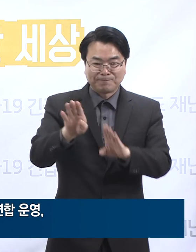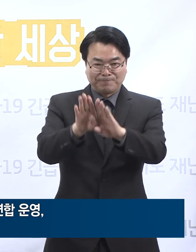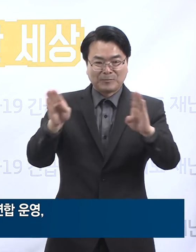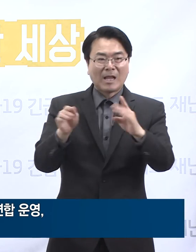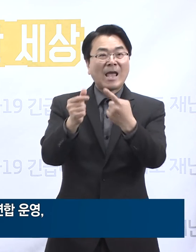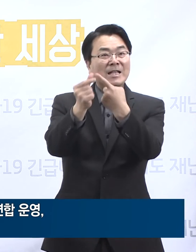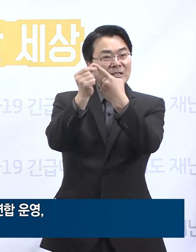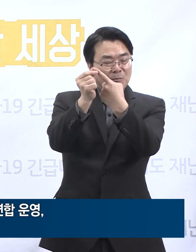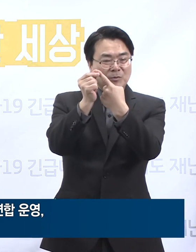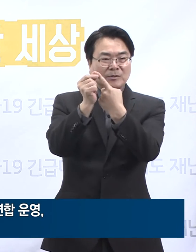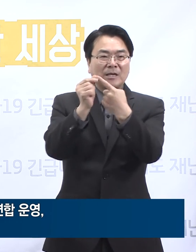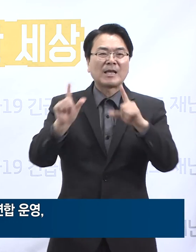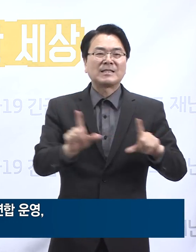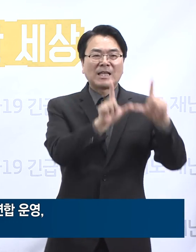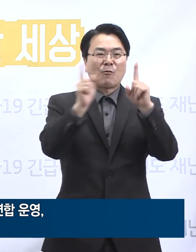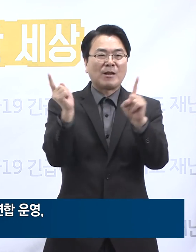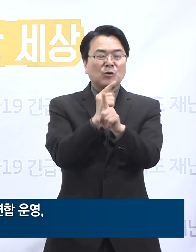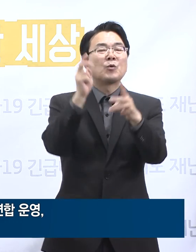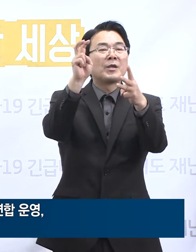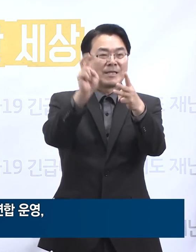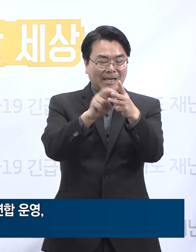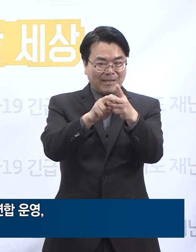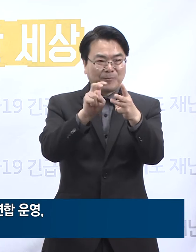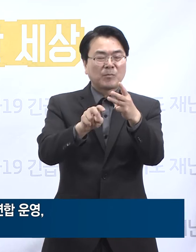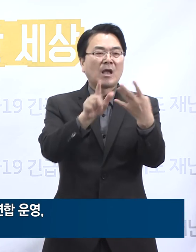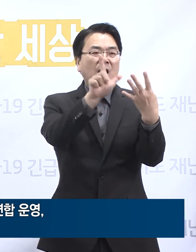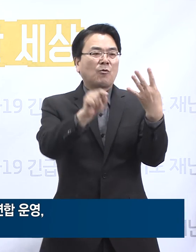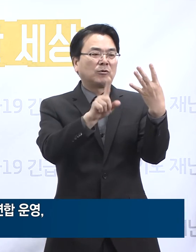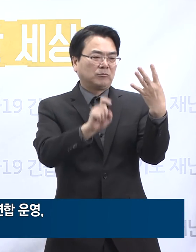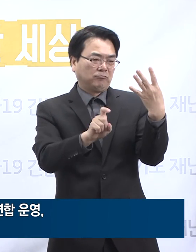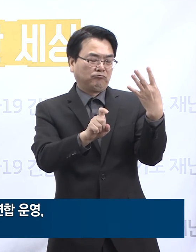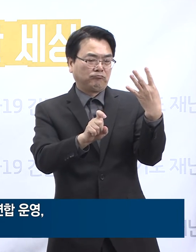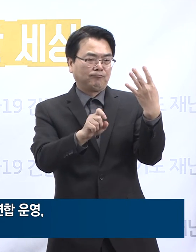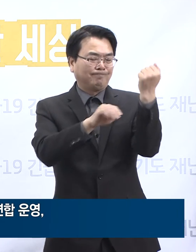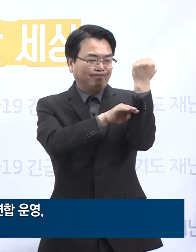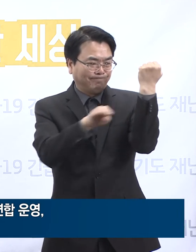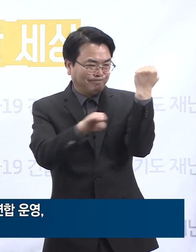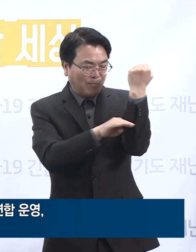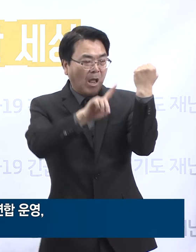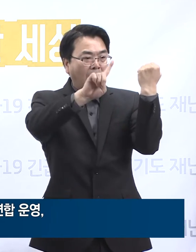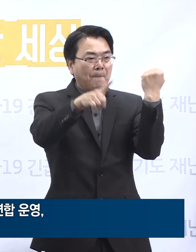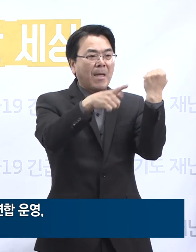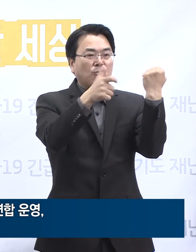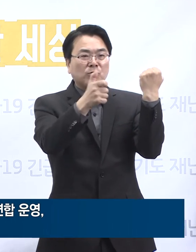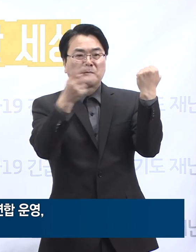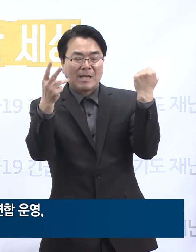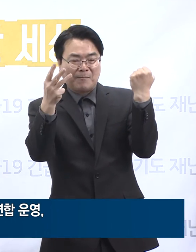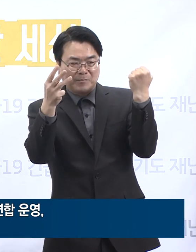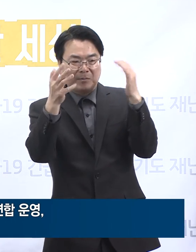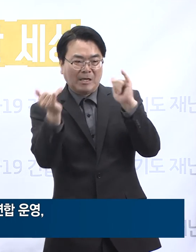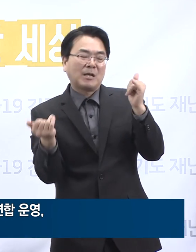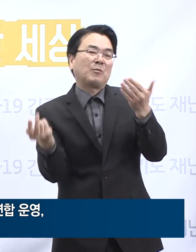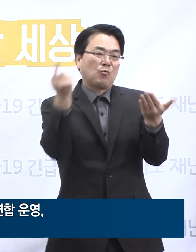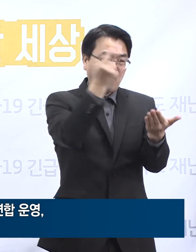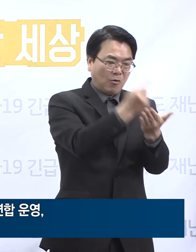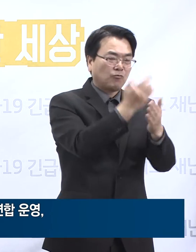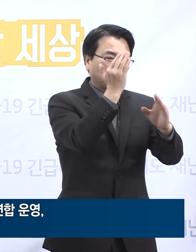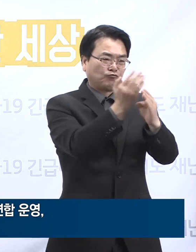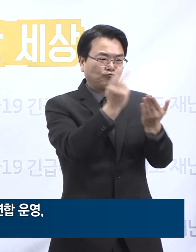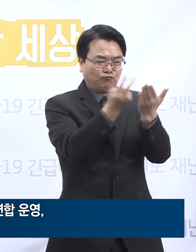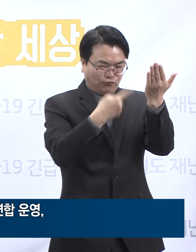제1호 생활치료센터 역시 4월 12일 기준 누적 입소자 163명, 퇴소 108명,